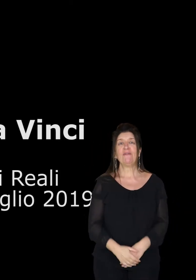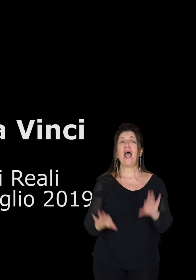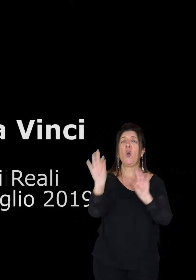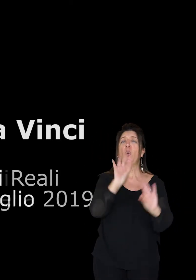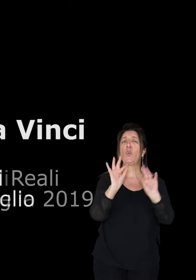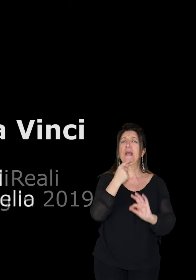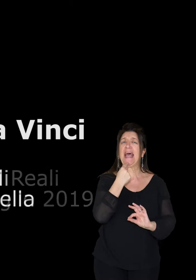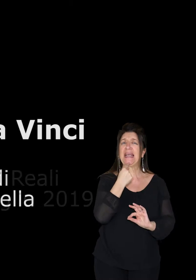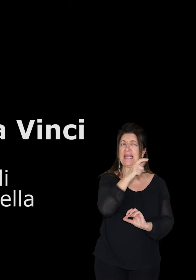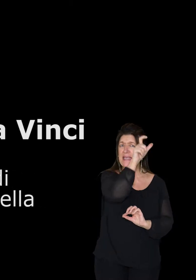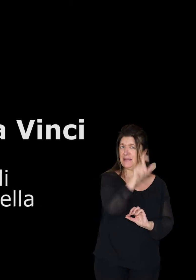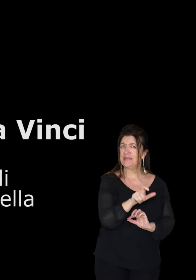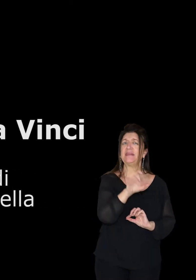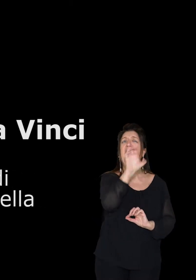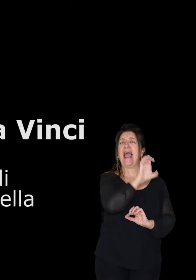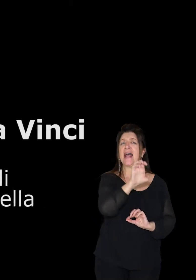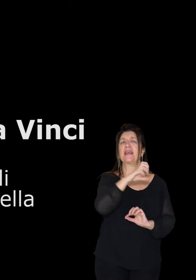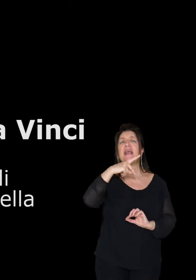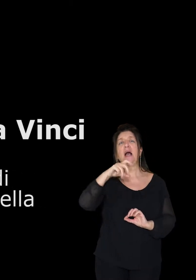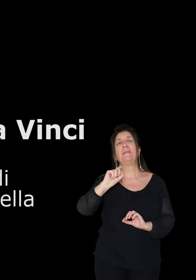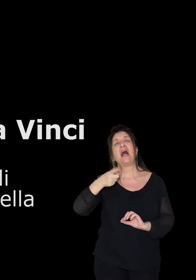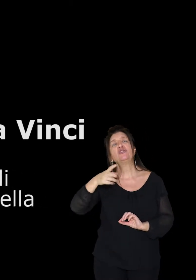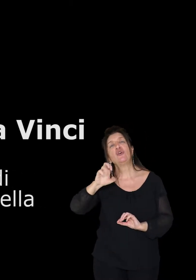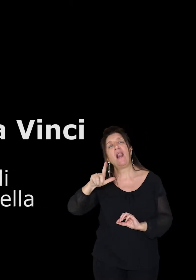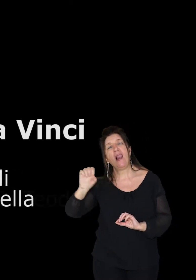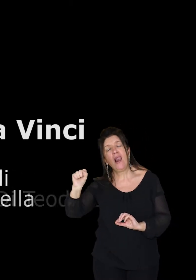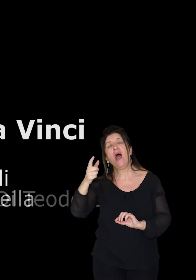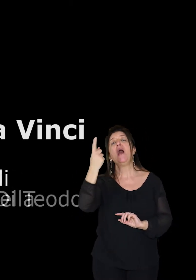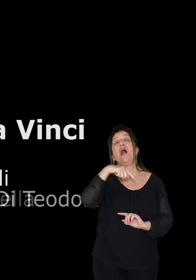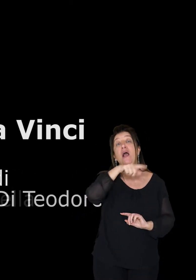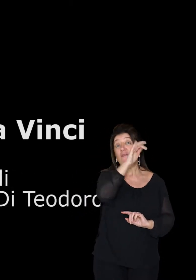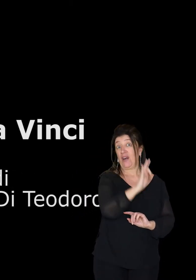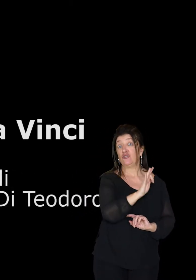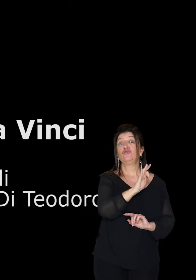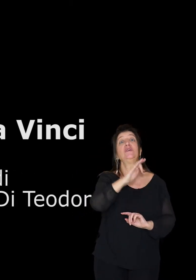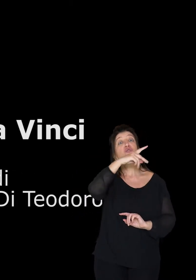A cura di Enrica Pagella, Francesco Paolo di Teodoro,